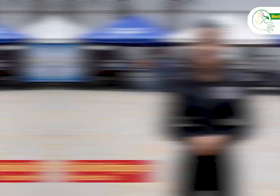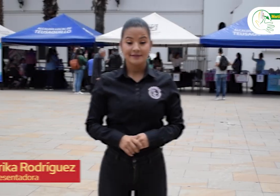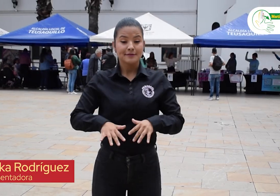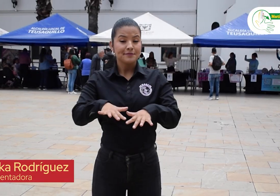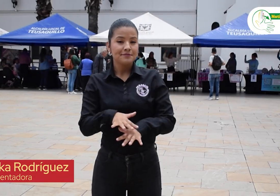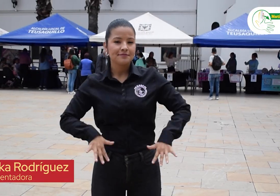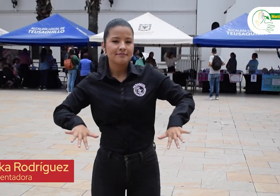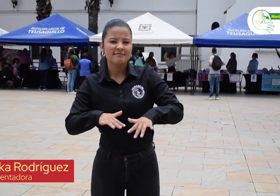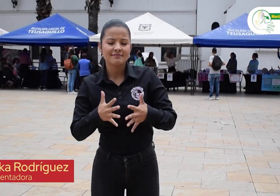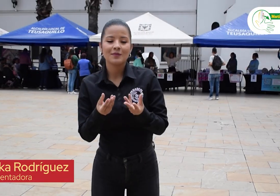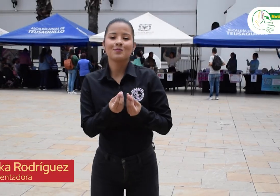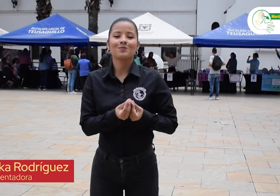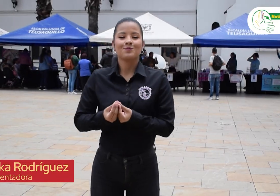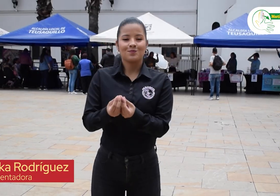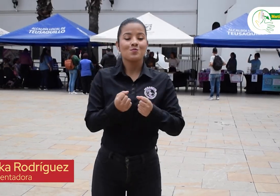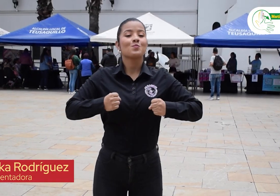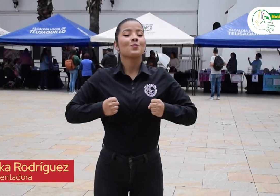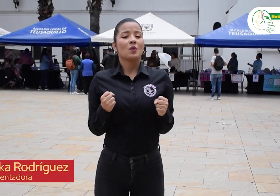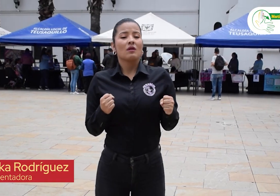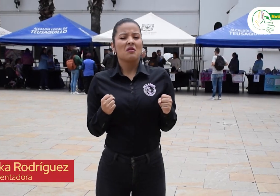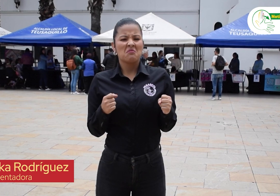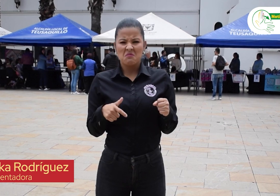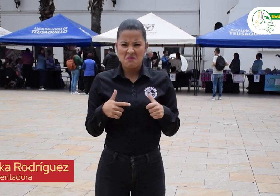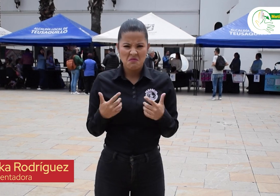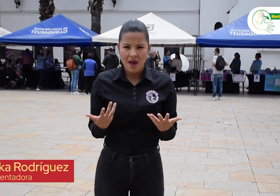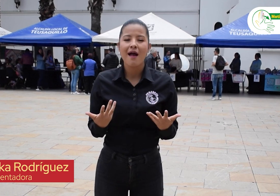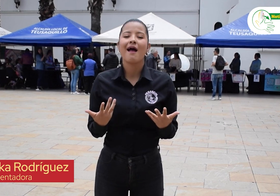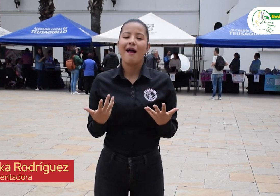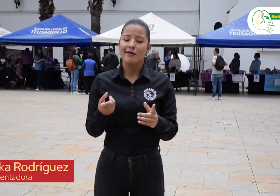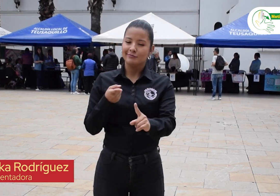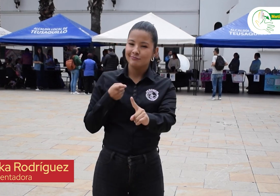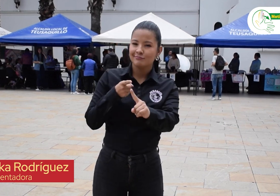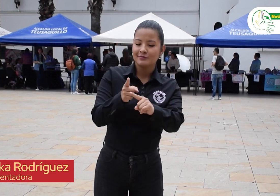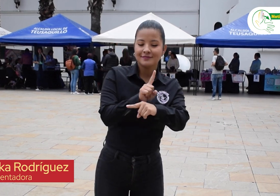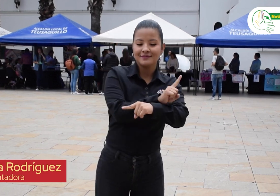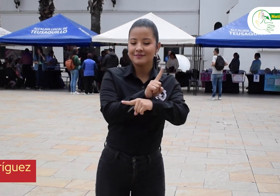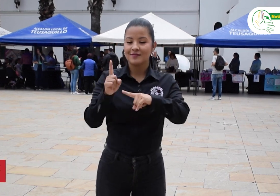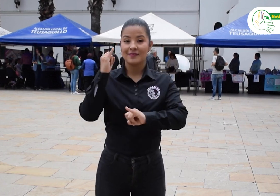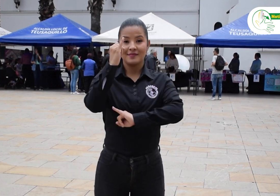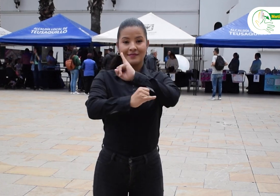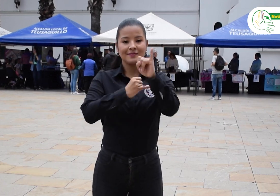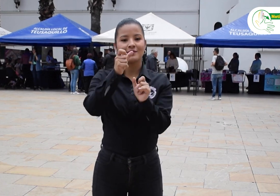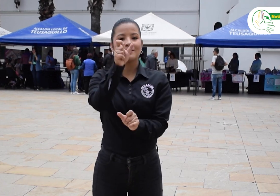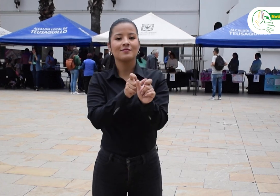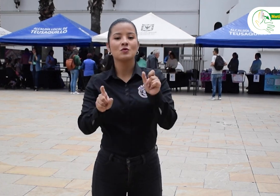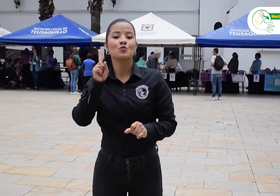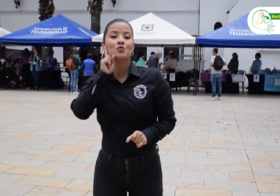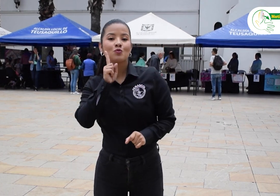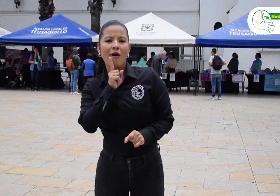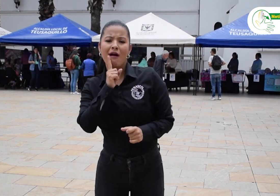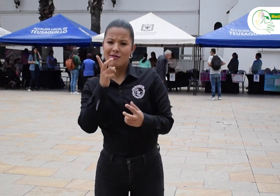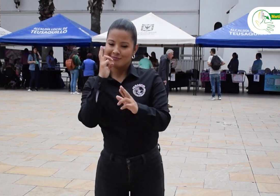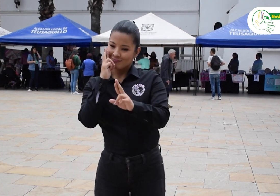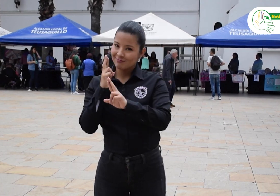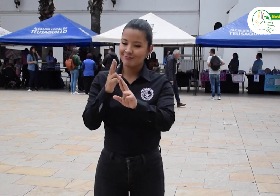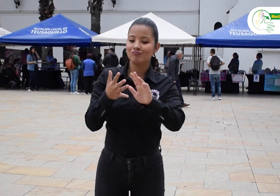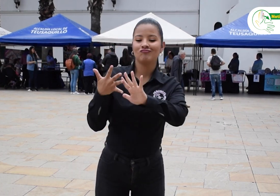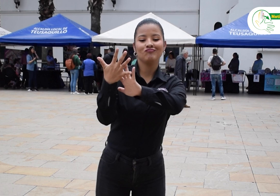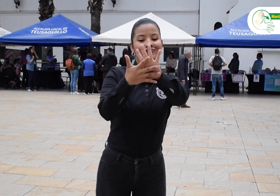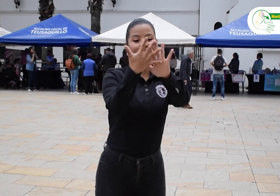Nos encontramos en el Consejo de Bogotá en el marco de la conmemoración de la Semana Internacional de las Personas Sordas y el reconocimiento